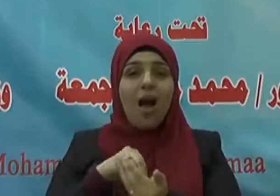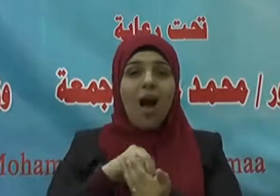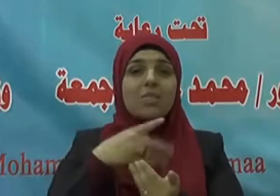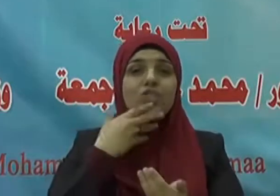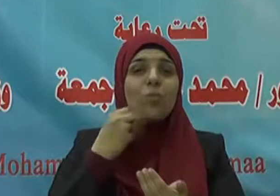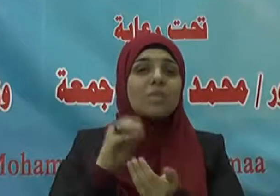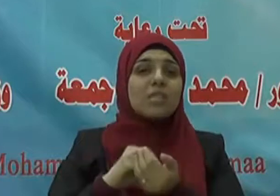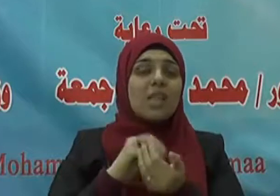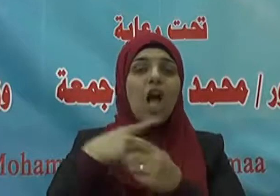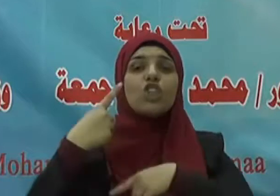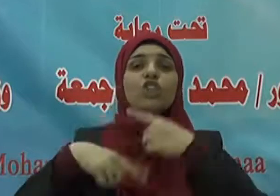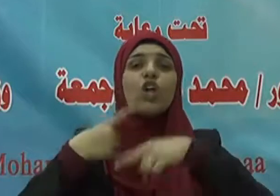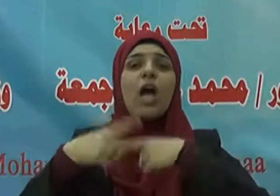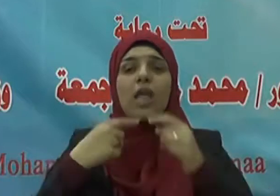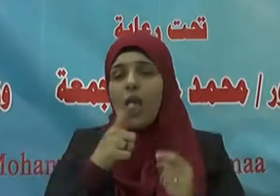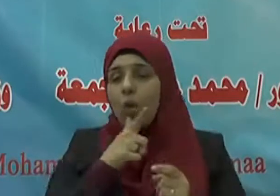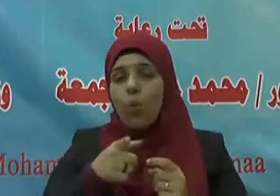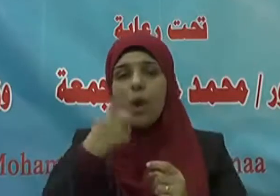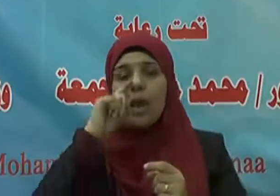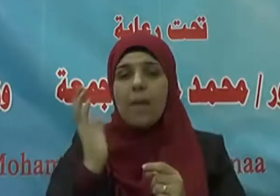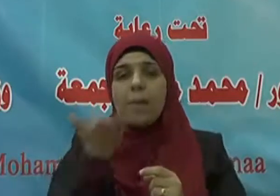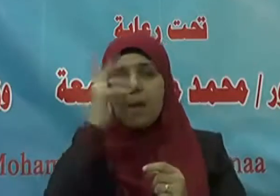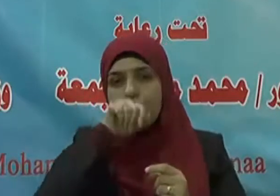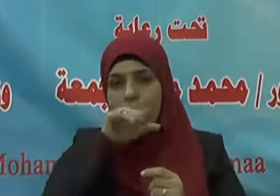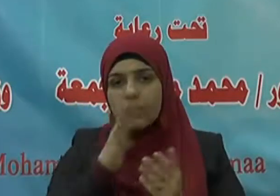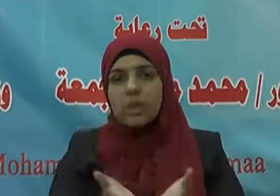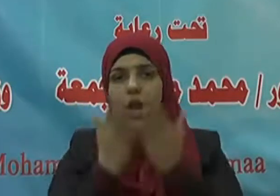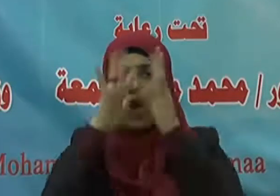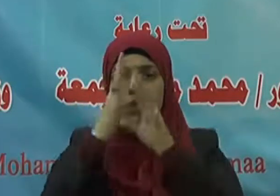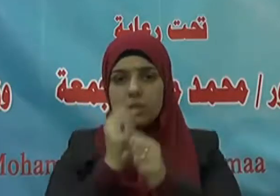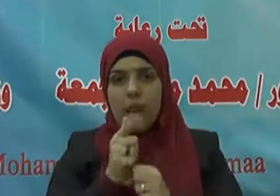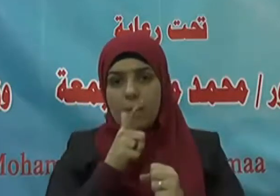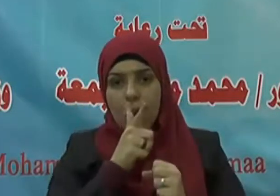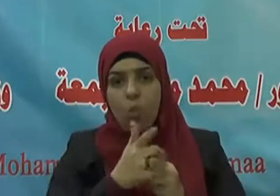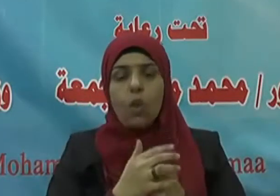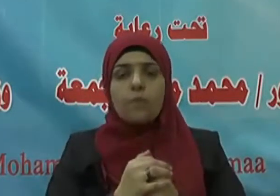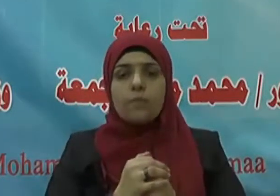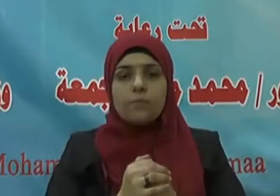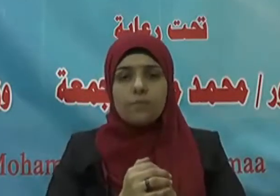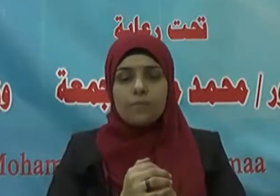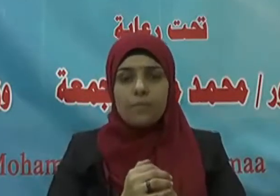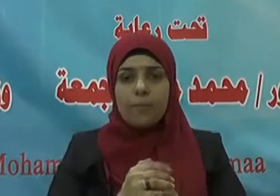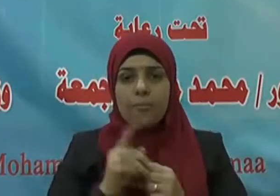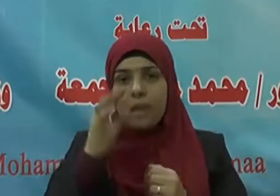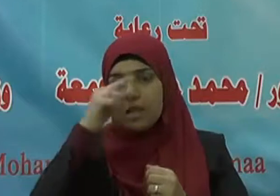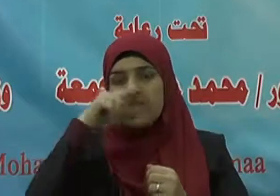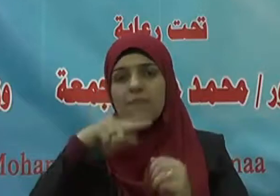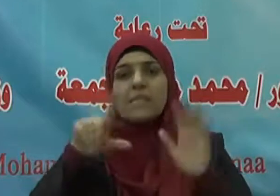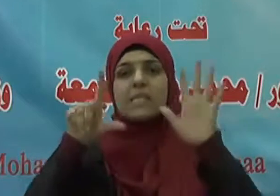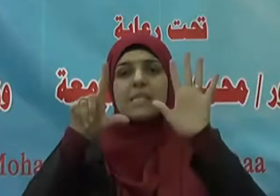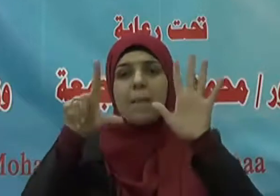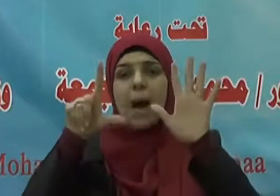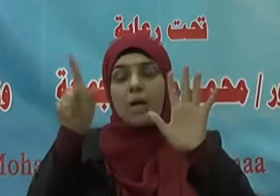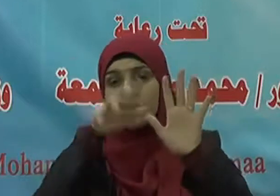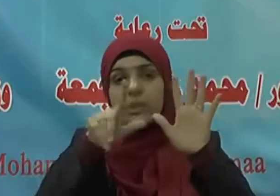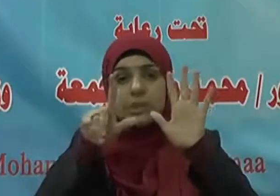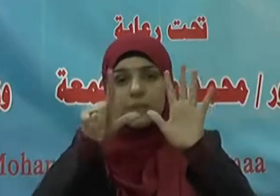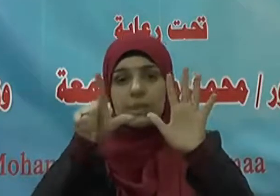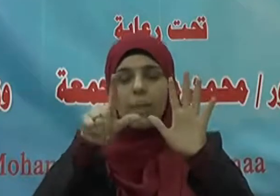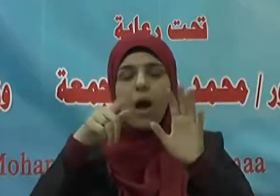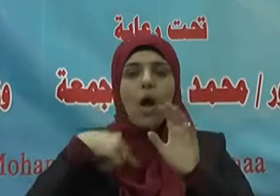الصدقات الجارية حيث يقول نبينا صلى الله عليه وسلم سبعٌ